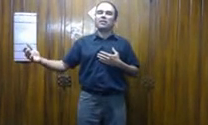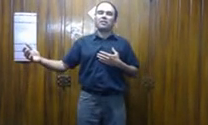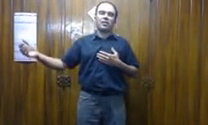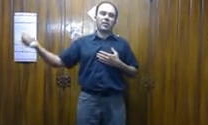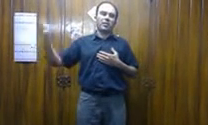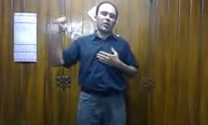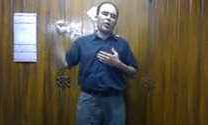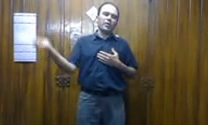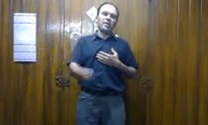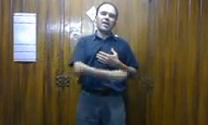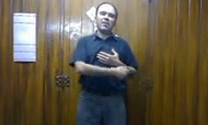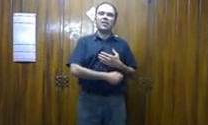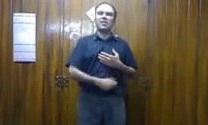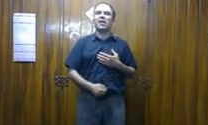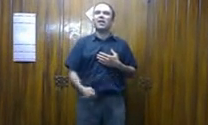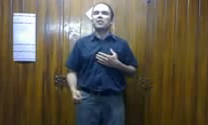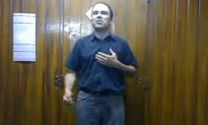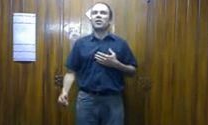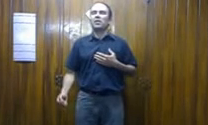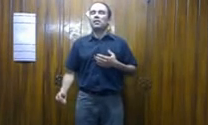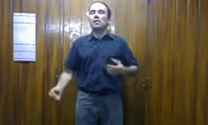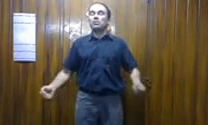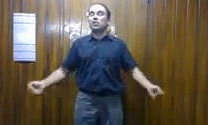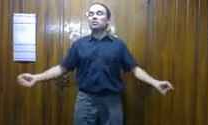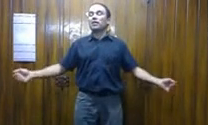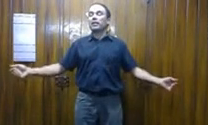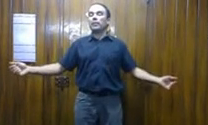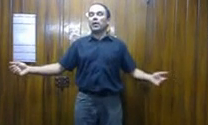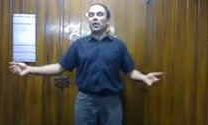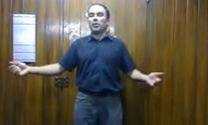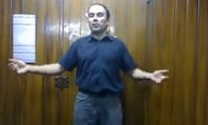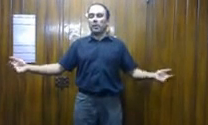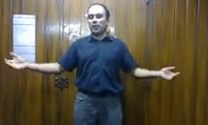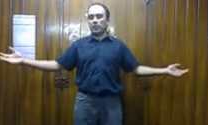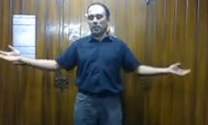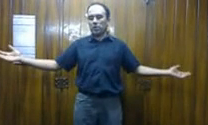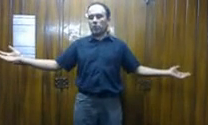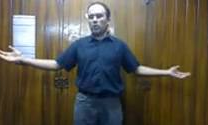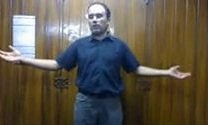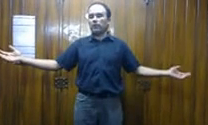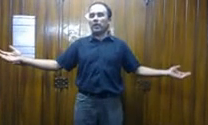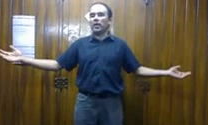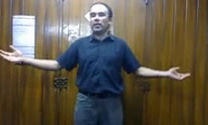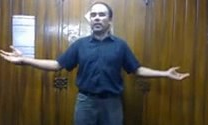destino nadie atalla, ya se acabaron para mí, la mofada,